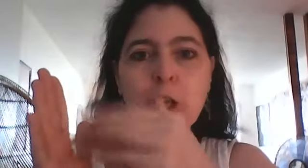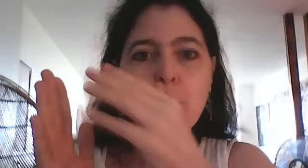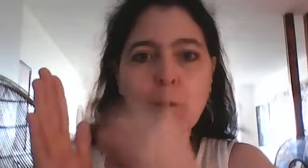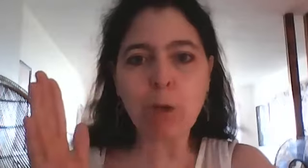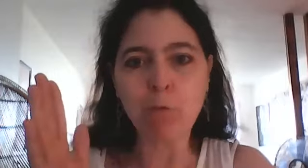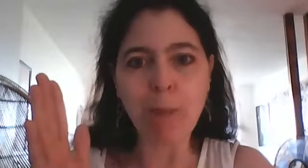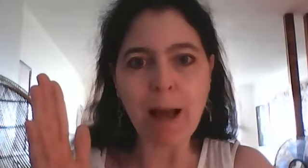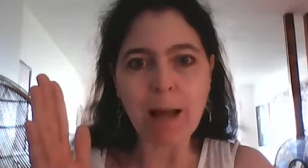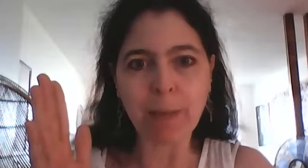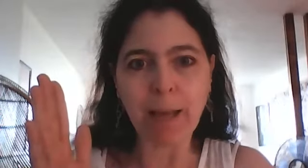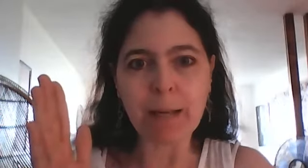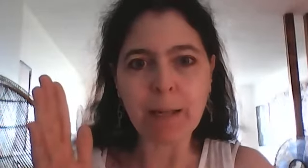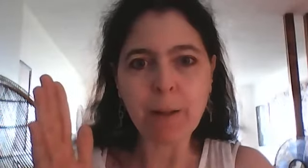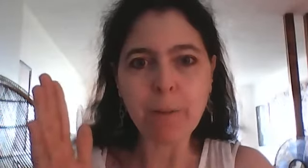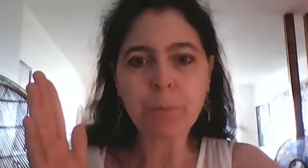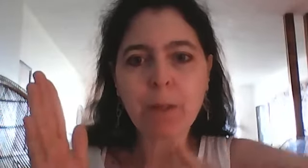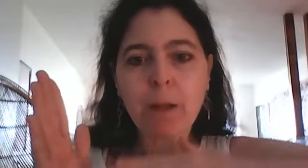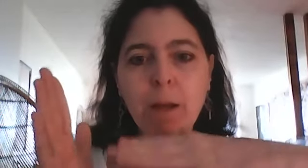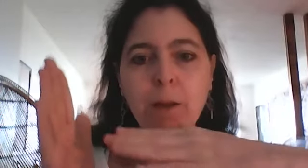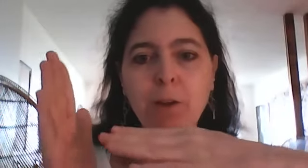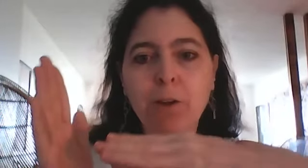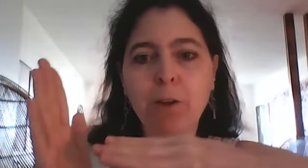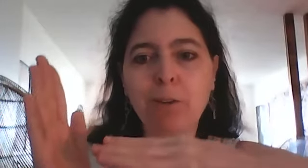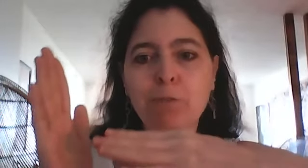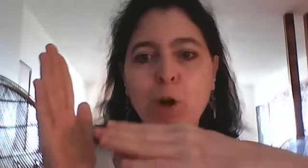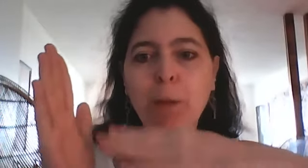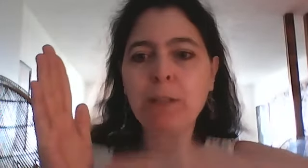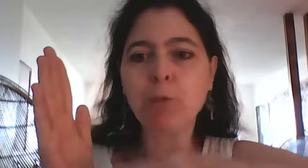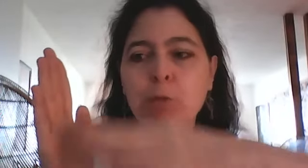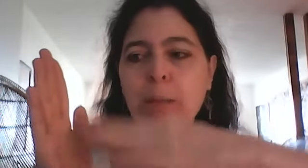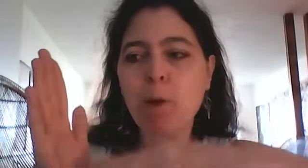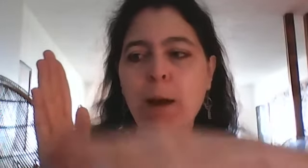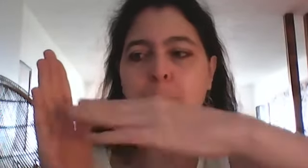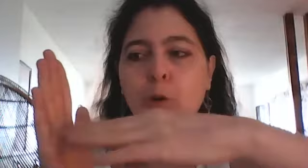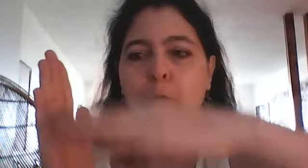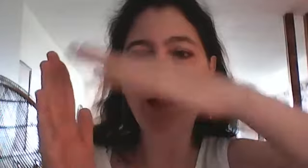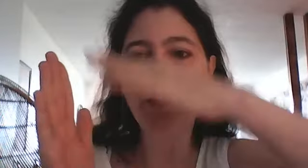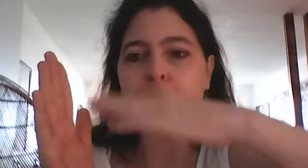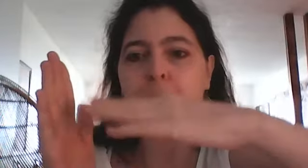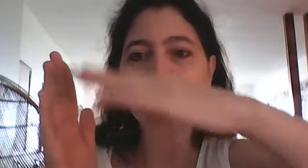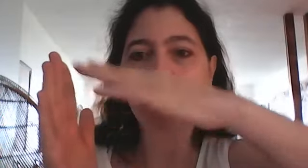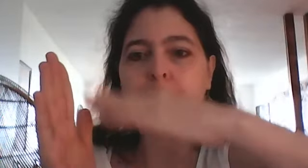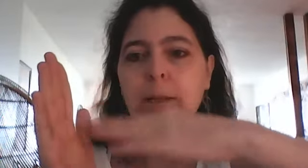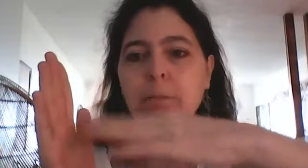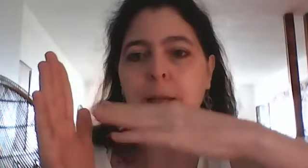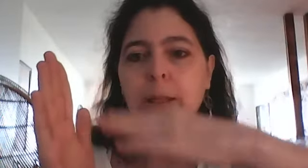le mouvement en spirale vous reprenez tout simplement pour faire votre spirale tout